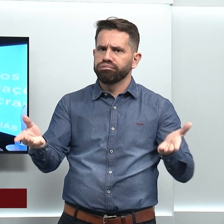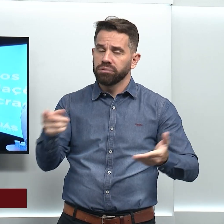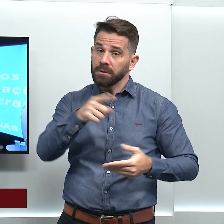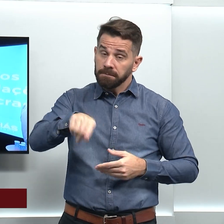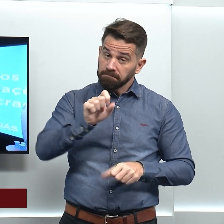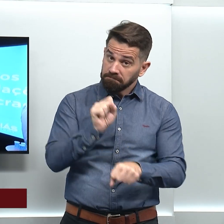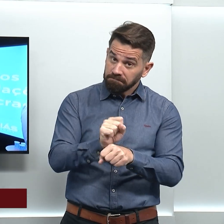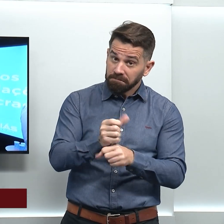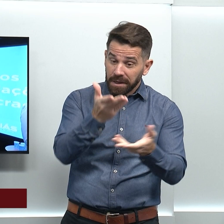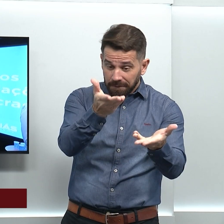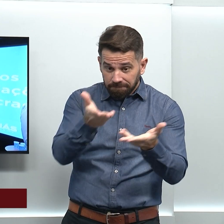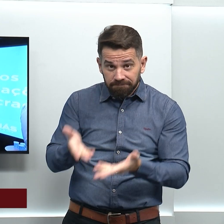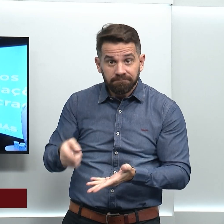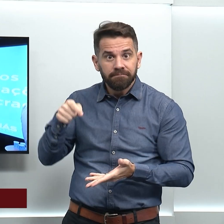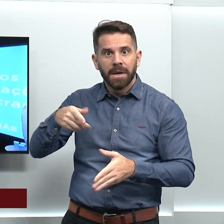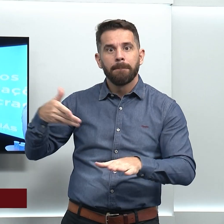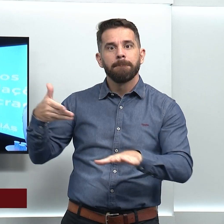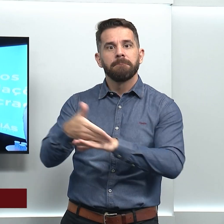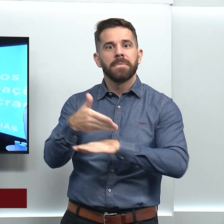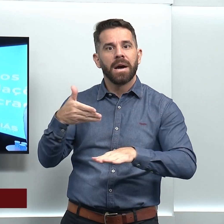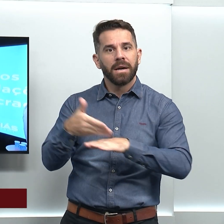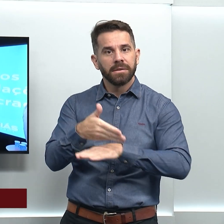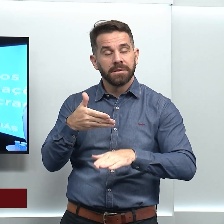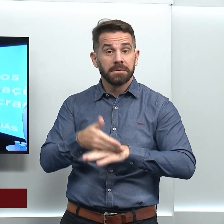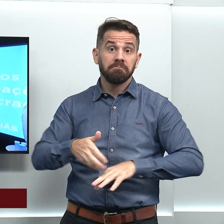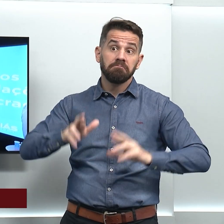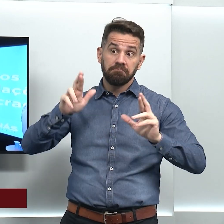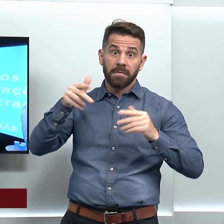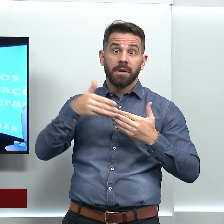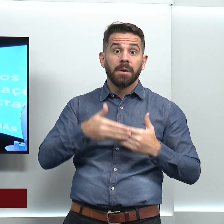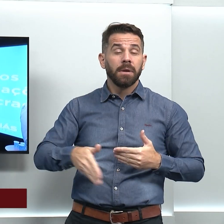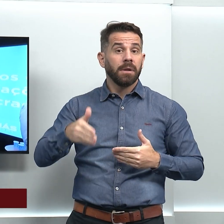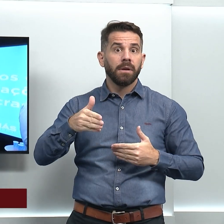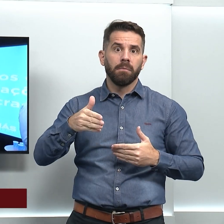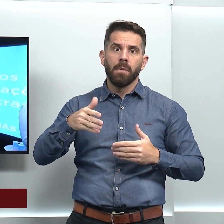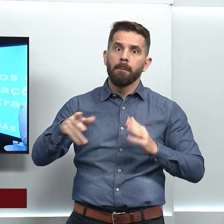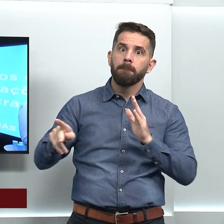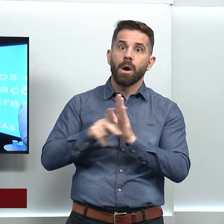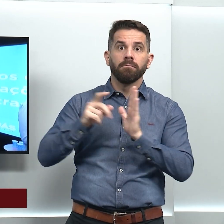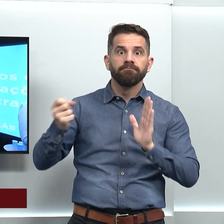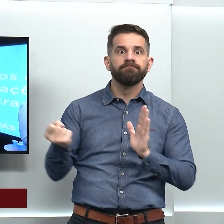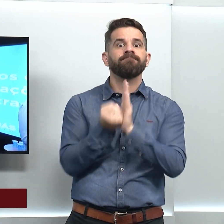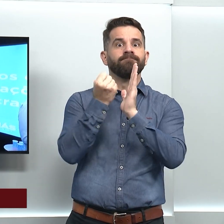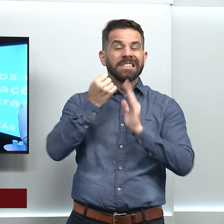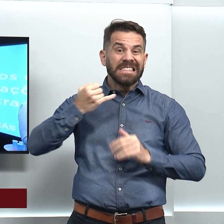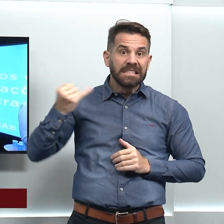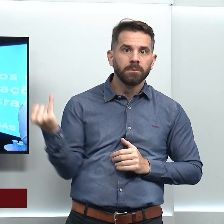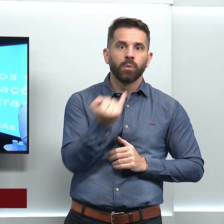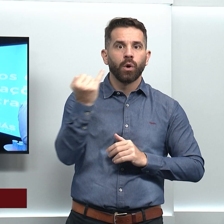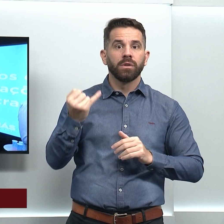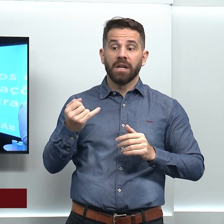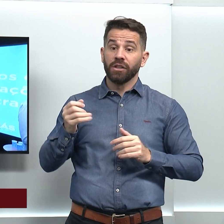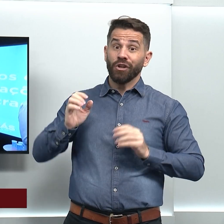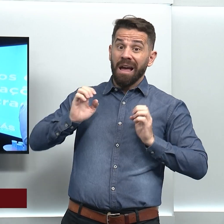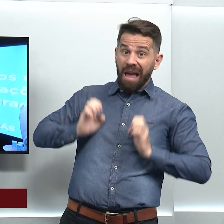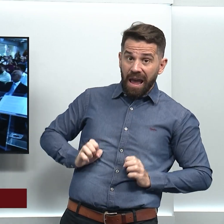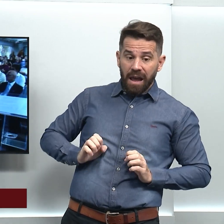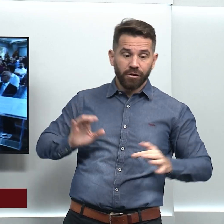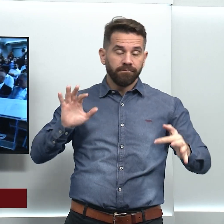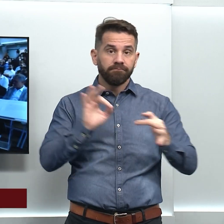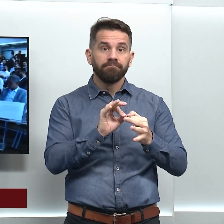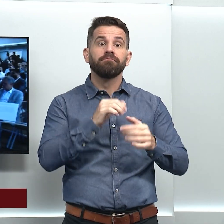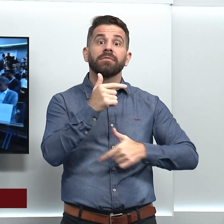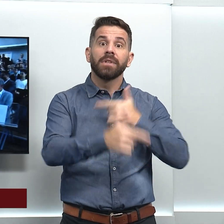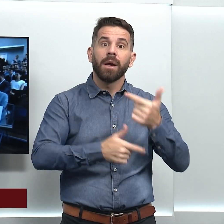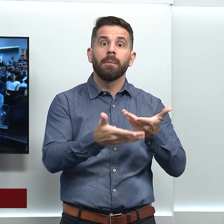sua presença. Será, provavelmente, o evento mais importante sobre ética e setor público no Brasil. Não, venha participar.